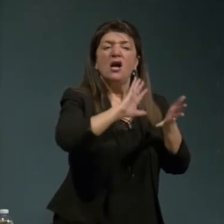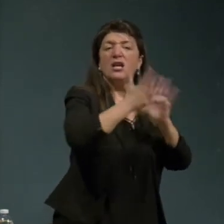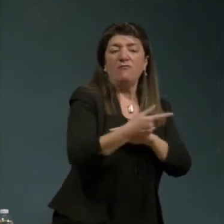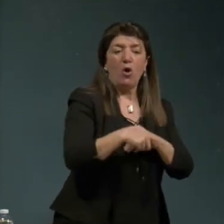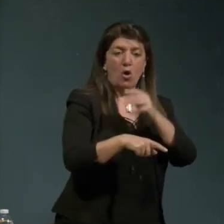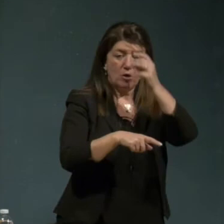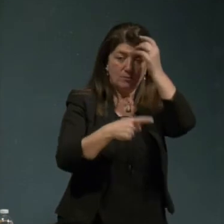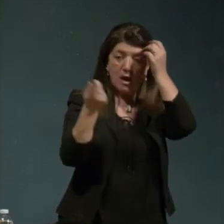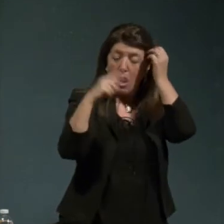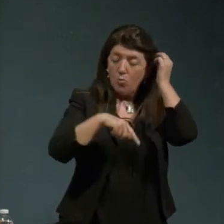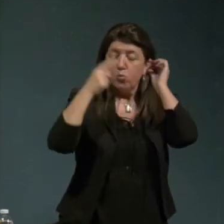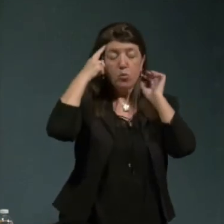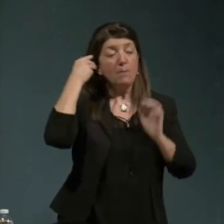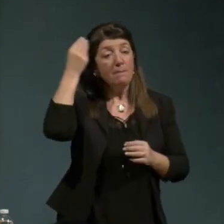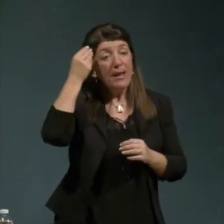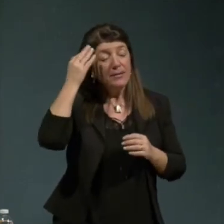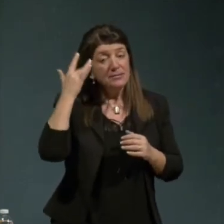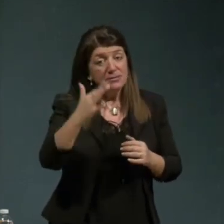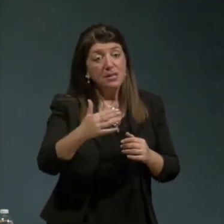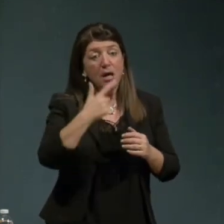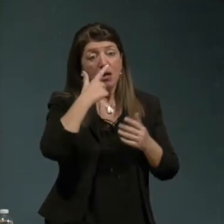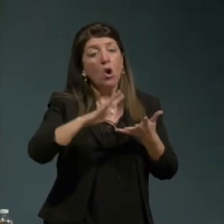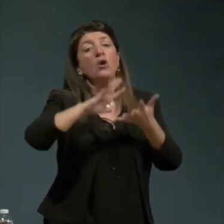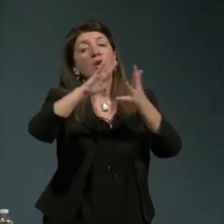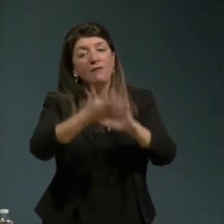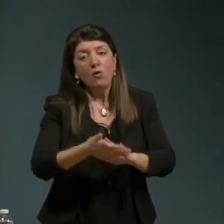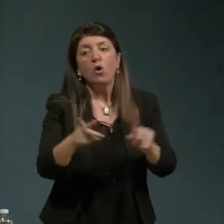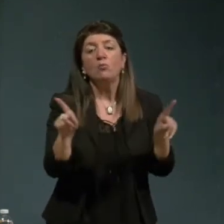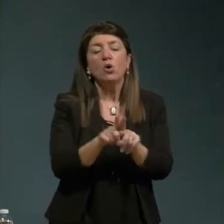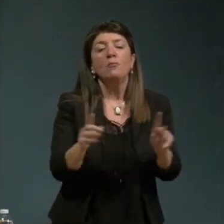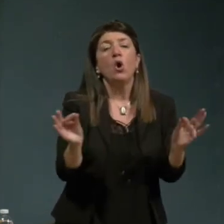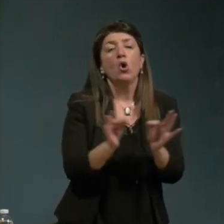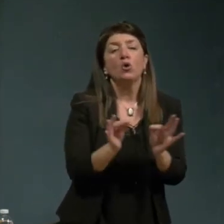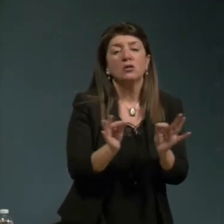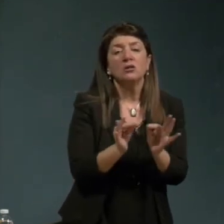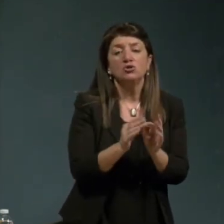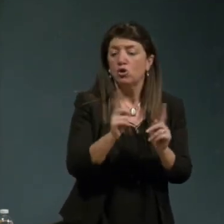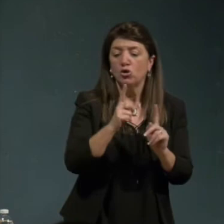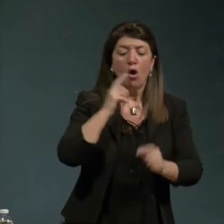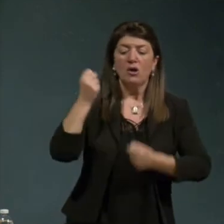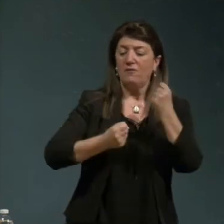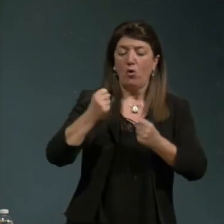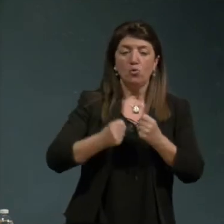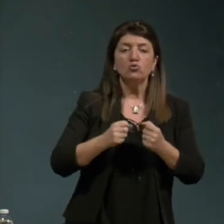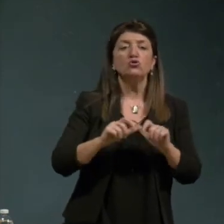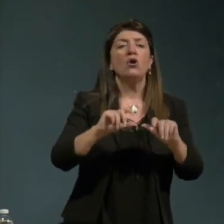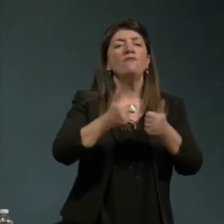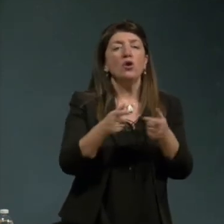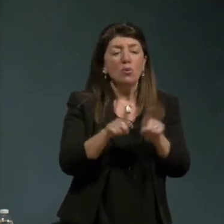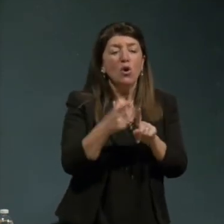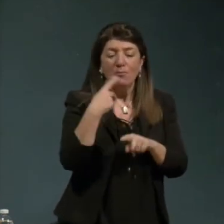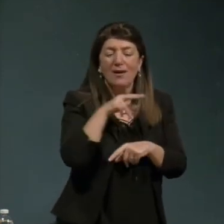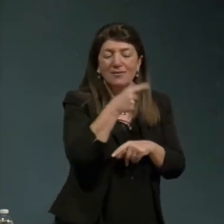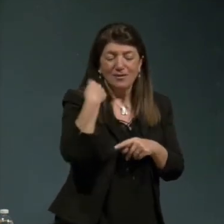condizione non di una rivoluzione ma di una metamorfosi come levatrice potremmo